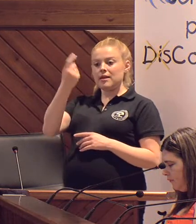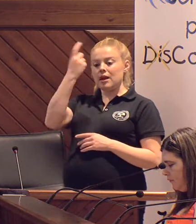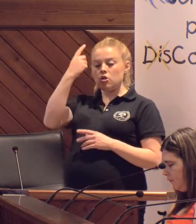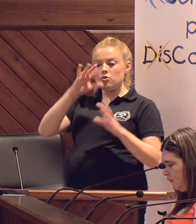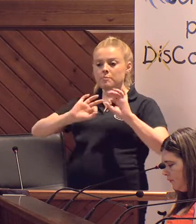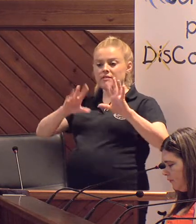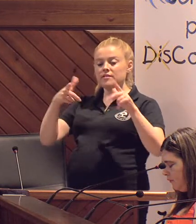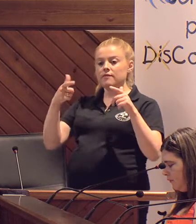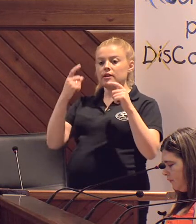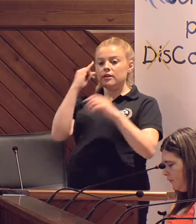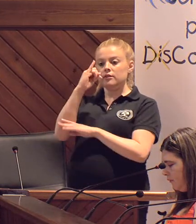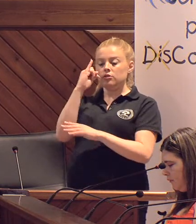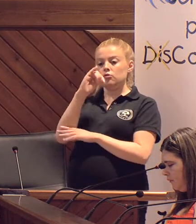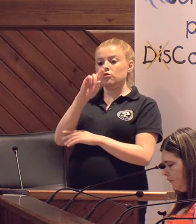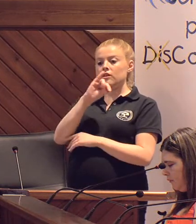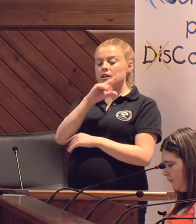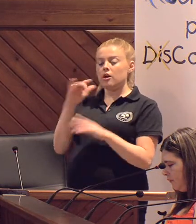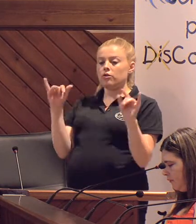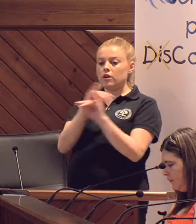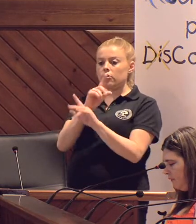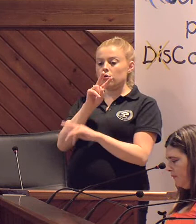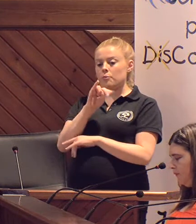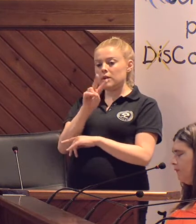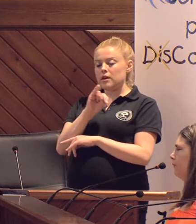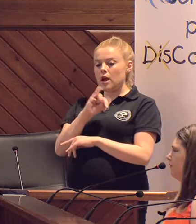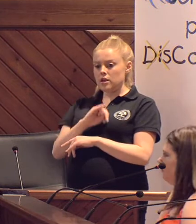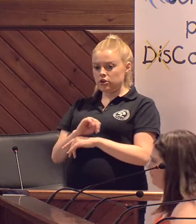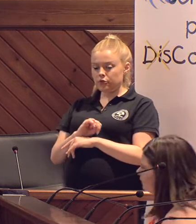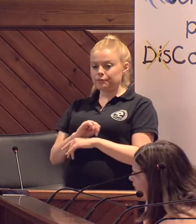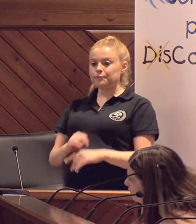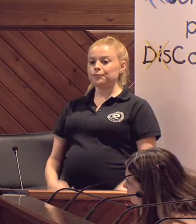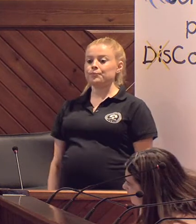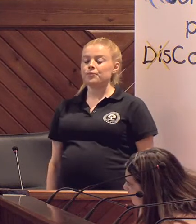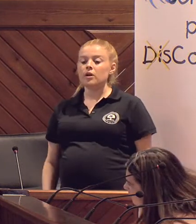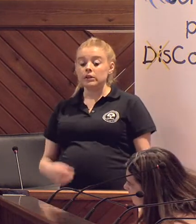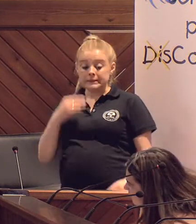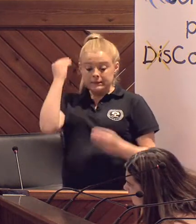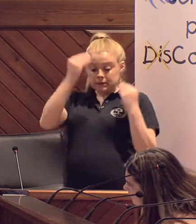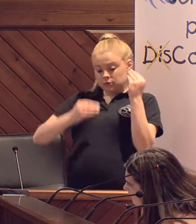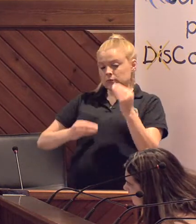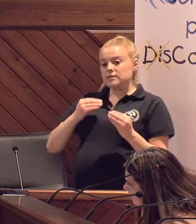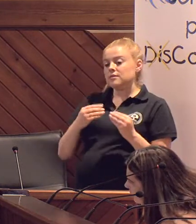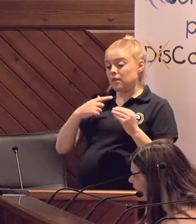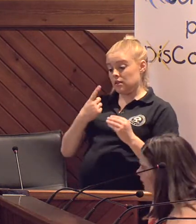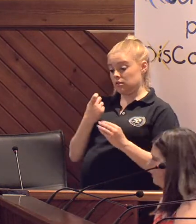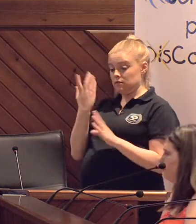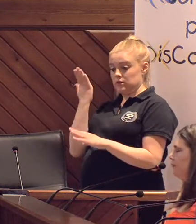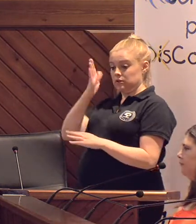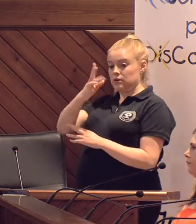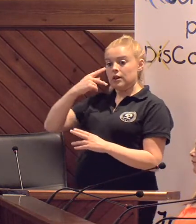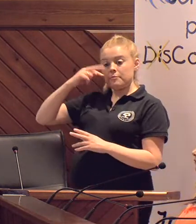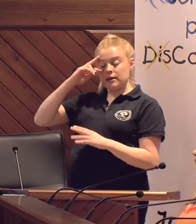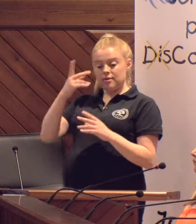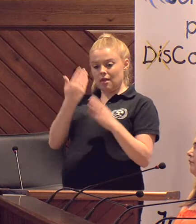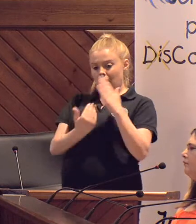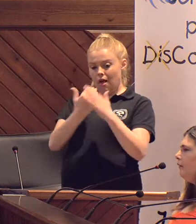la Ola Específica del IES Ricardo Delgado Vizcaíno, consideran conveniente exponer que la experiencia durante